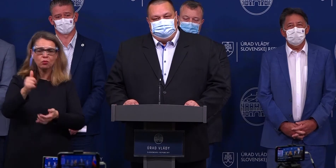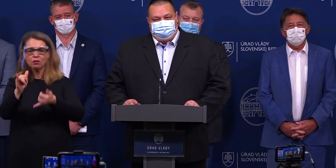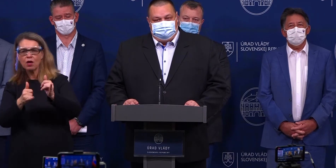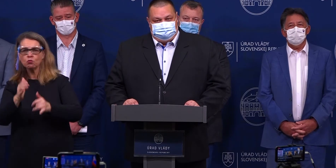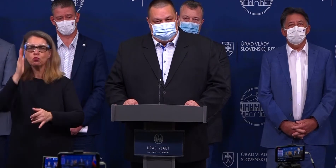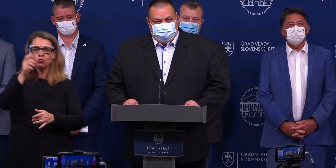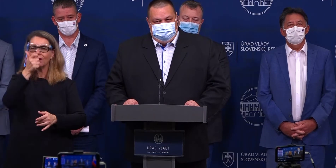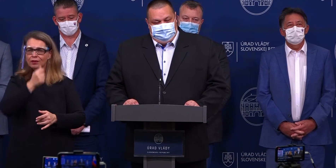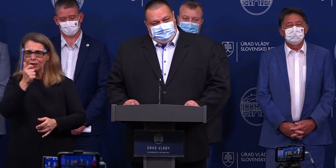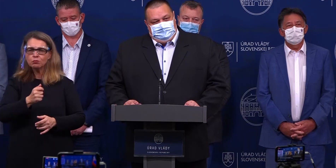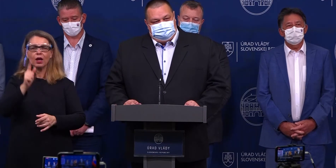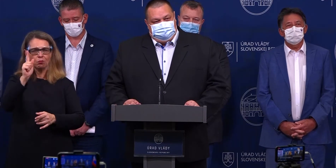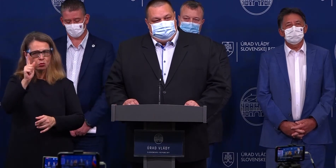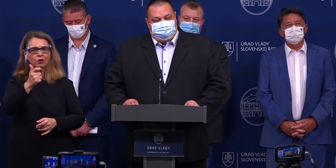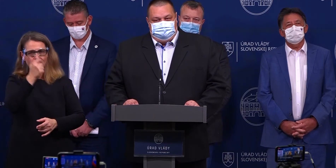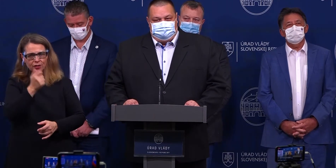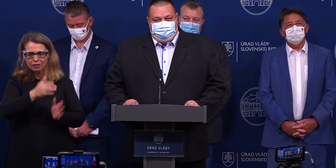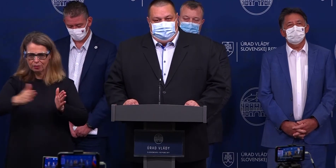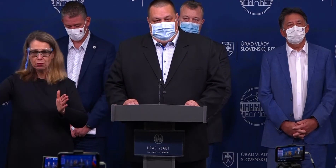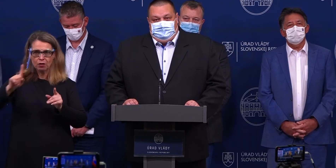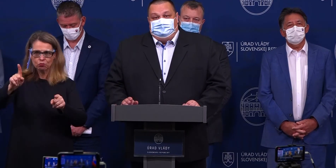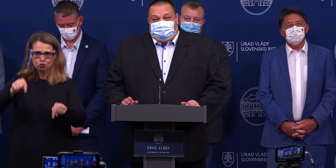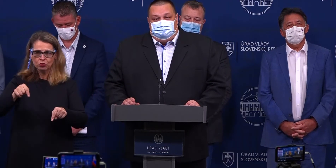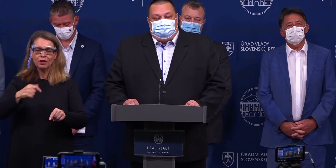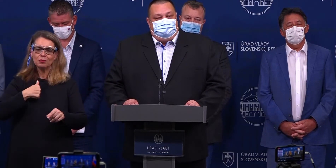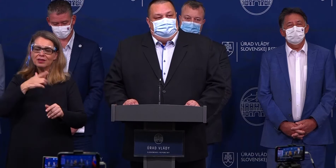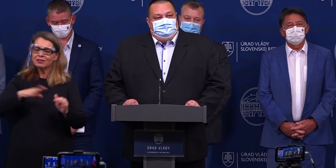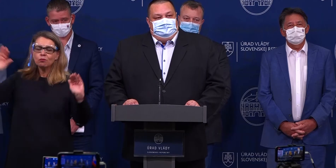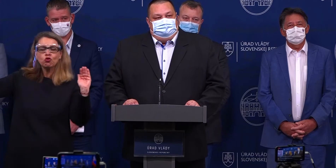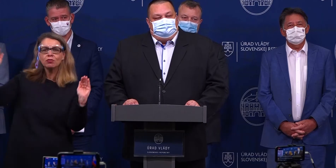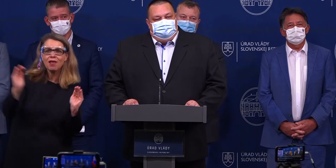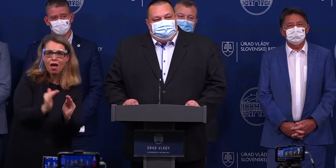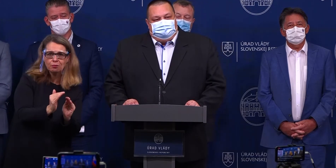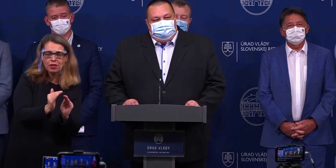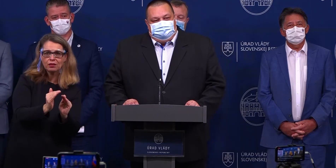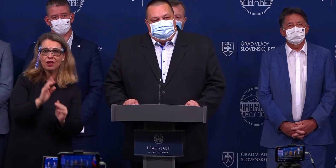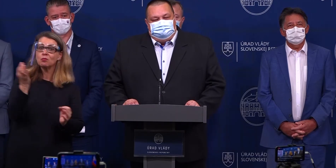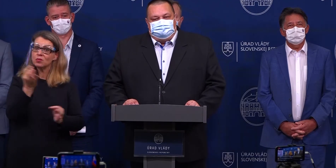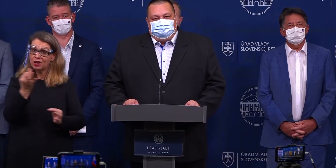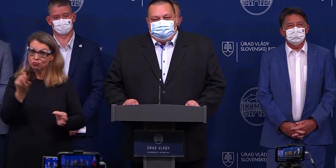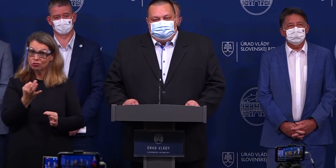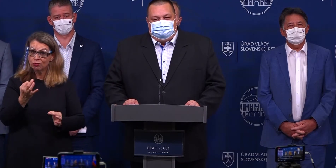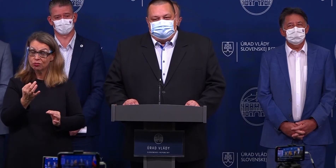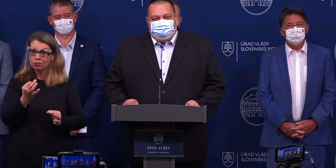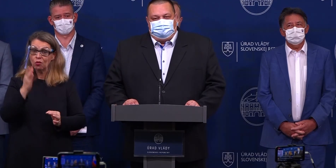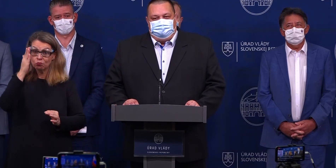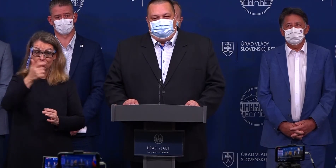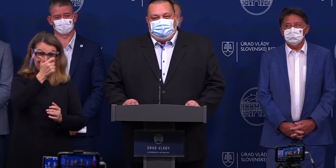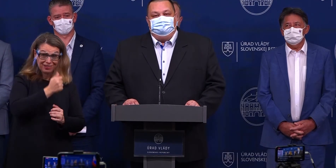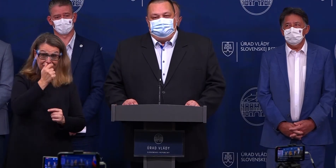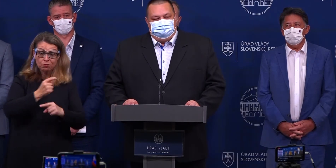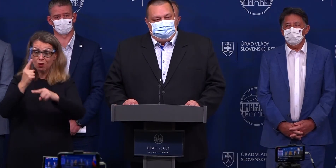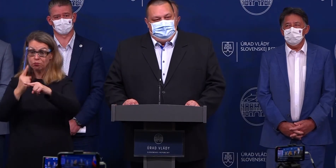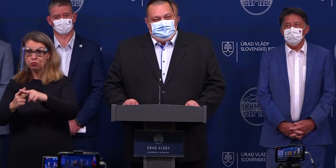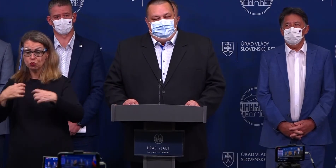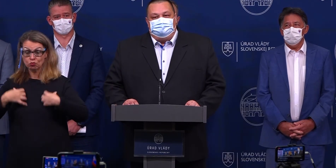spôsobom dovtedy sploštili, respektíve znižili, nakolko kombinovaná infekcia môže mať veľmi závažný priebeh